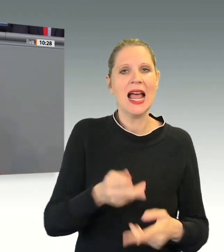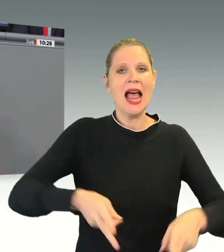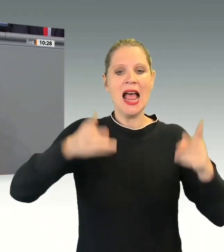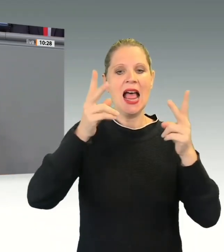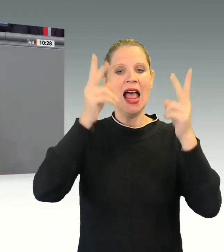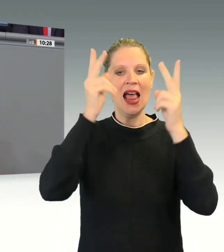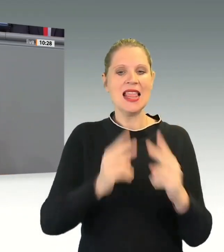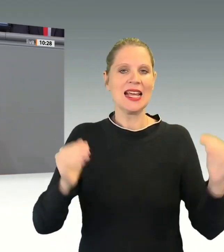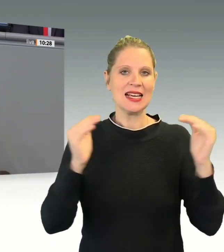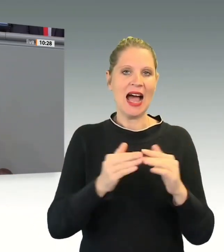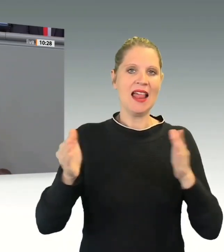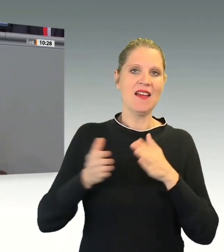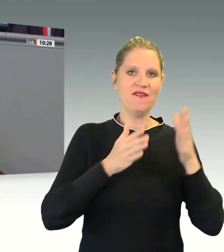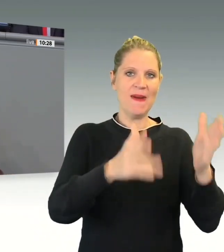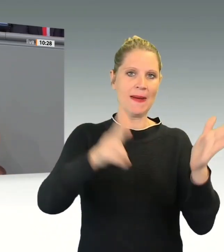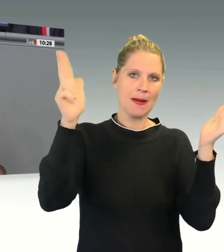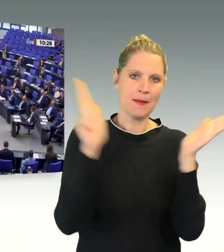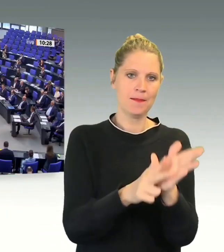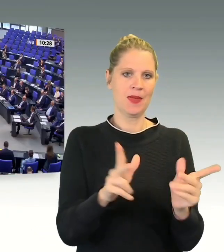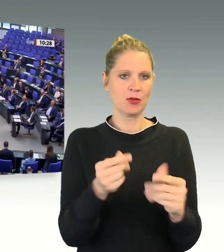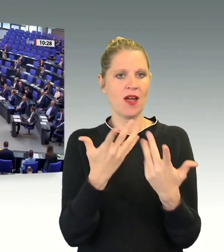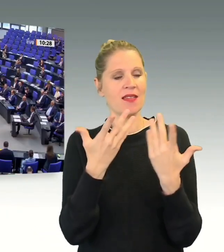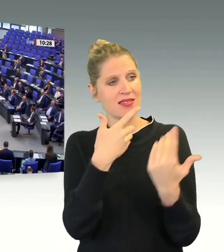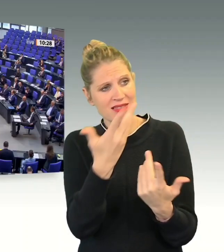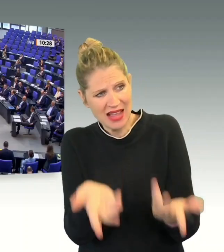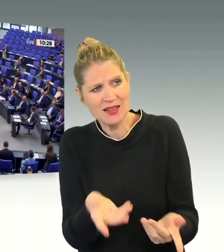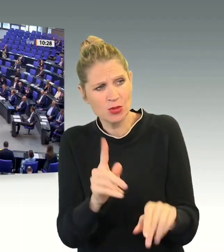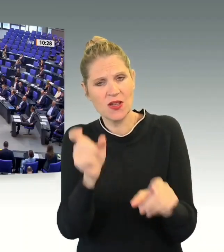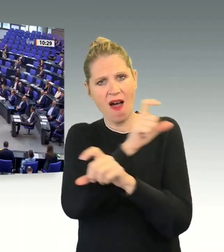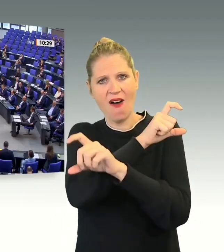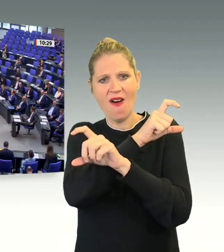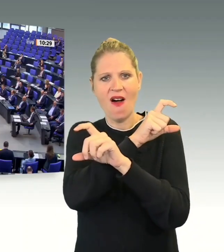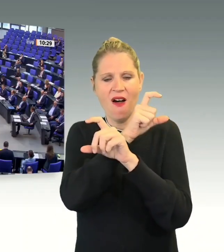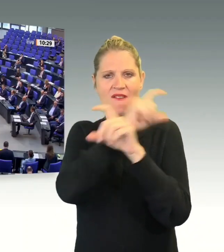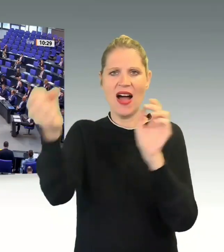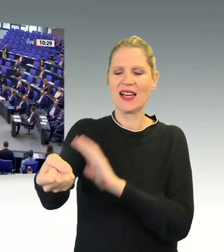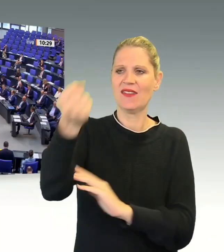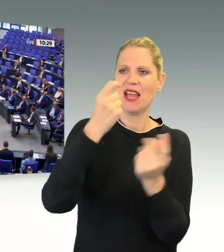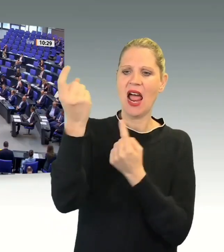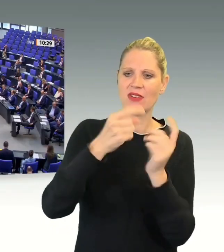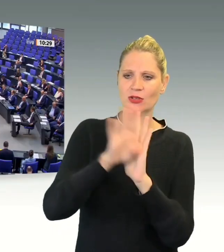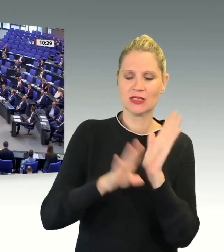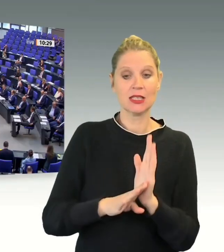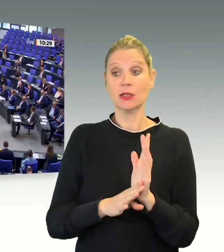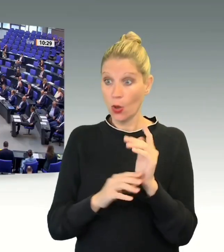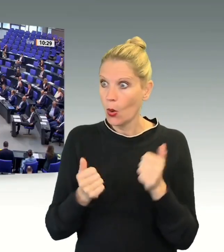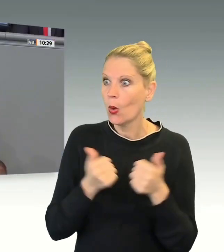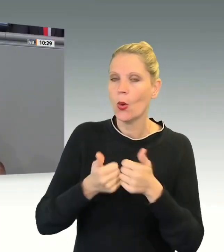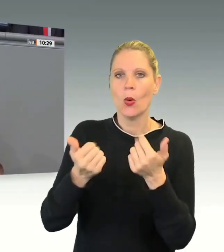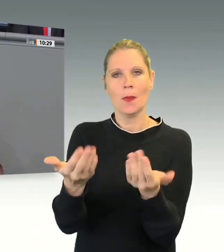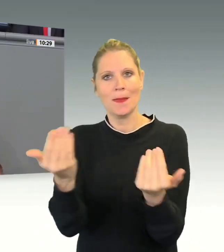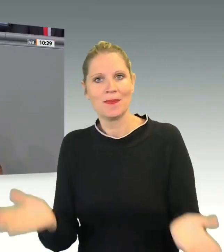Fachkräfteeinwanderungsgesetz lauthals begrüßen. Sie sollten insbesondere sagen, setzt das